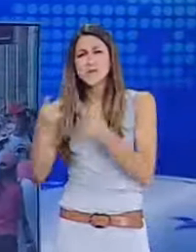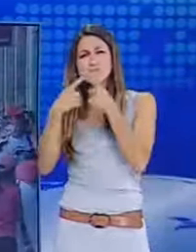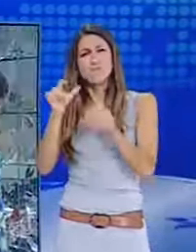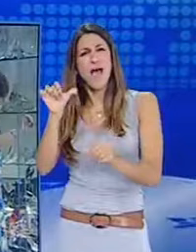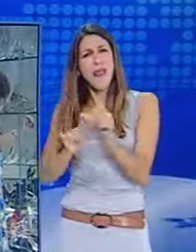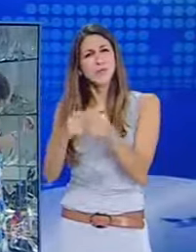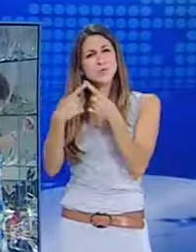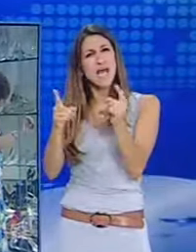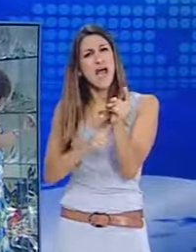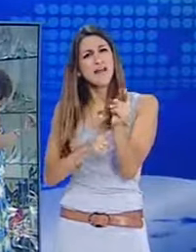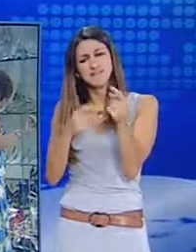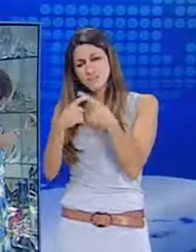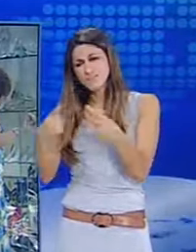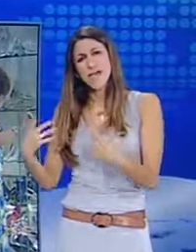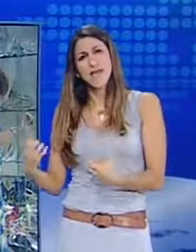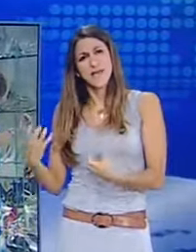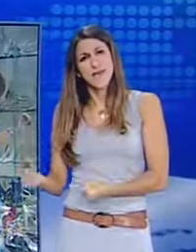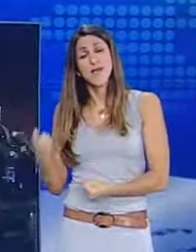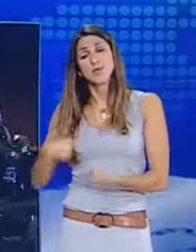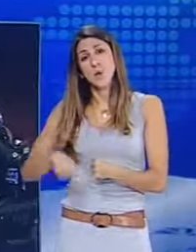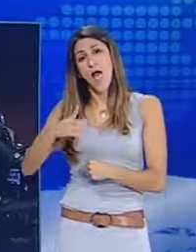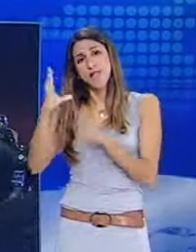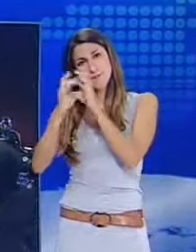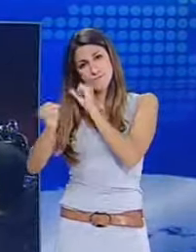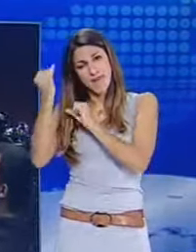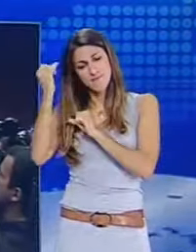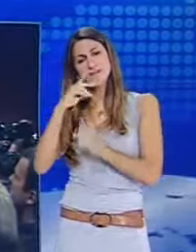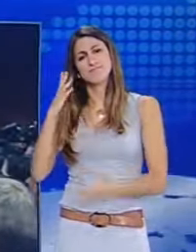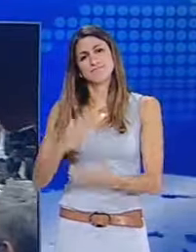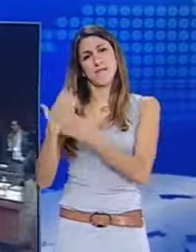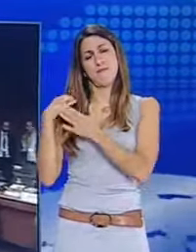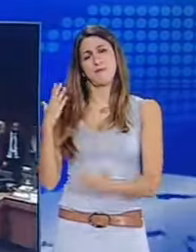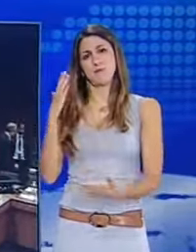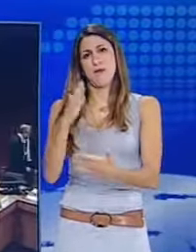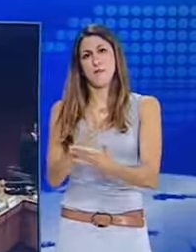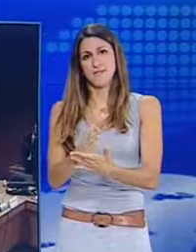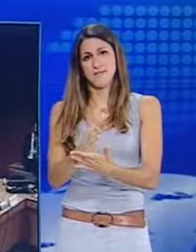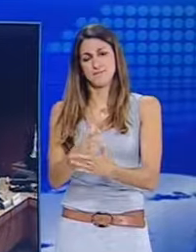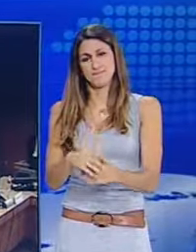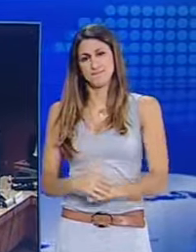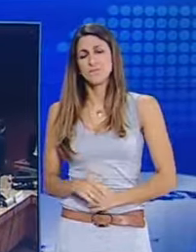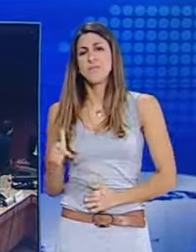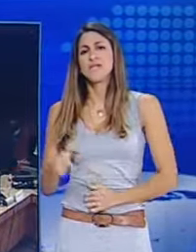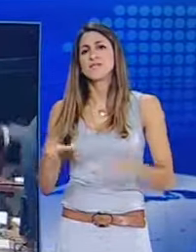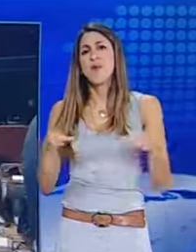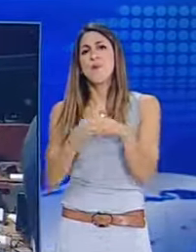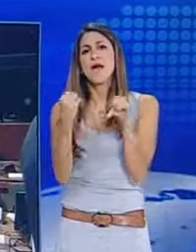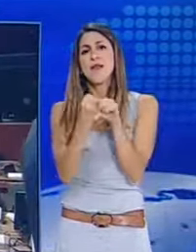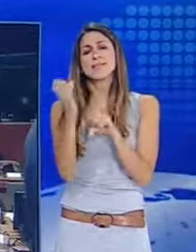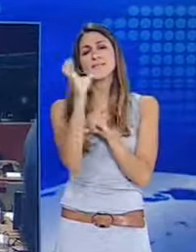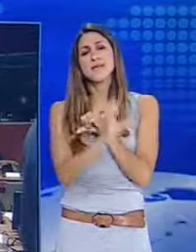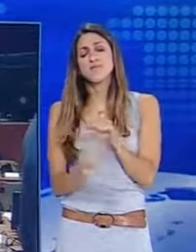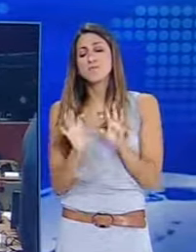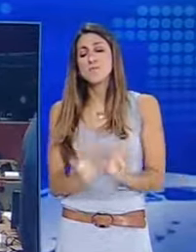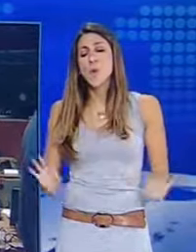λαμβάνοντας υπόψη τις τοπικές ιδιαιτερότητες. Συνευριάζει σήμερα η ομάδα εργασίας που προετοιμάζει το Eurogroup και θα εξετάσει την πορεία του